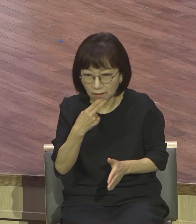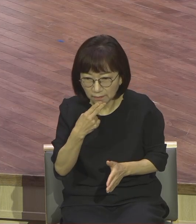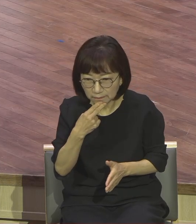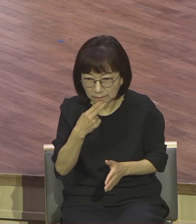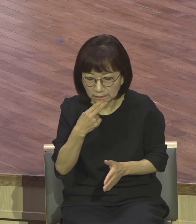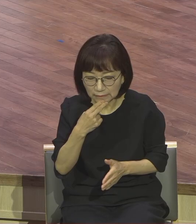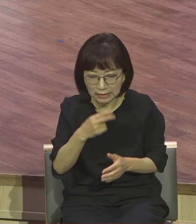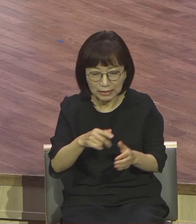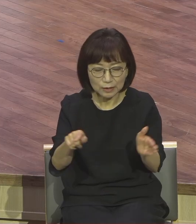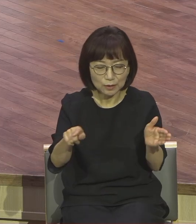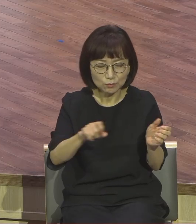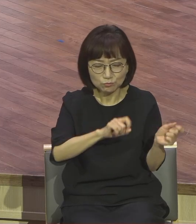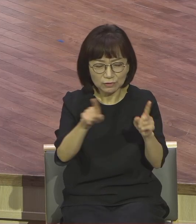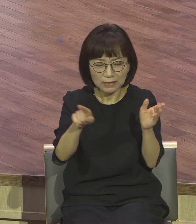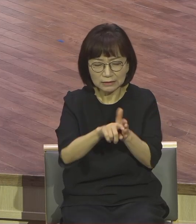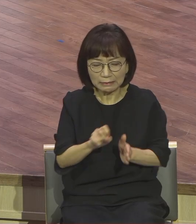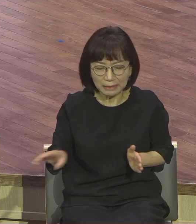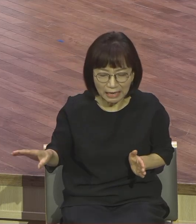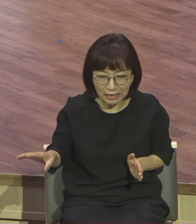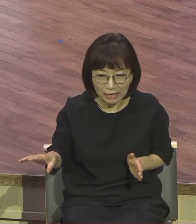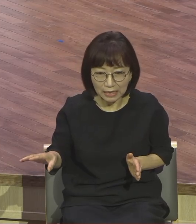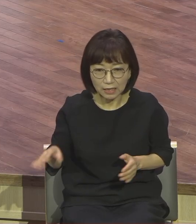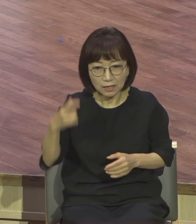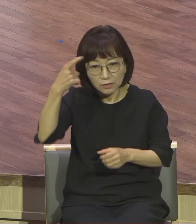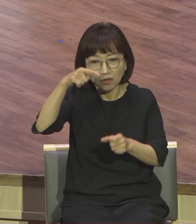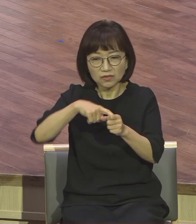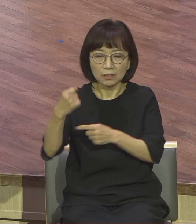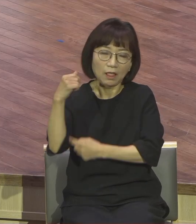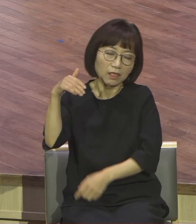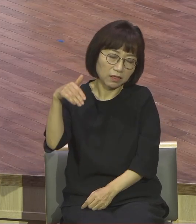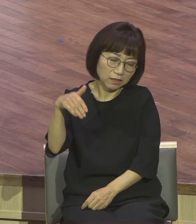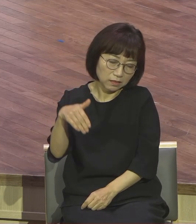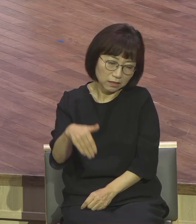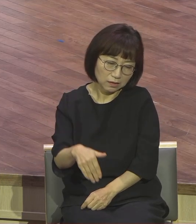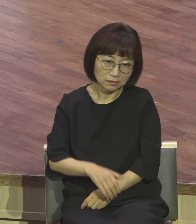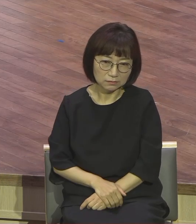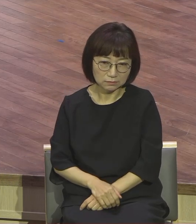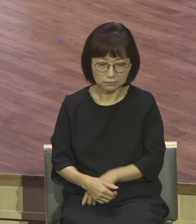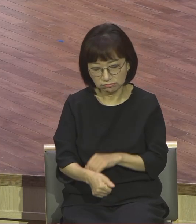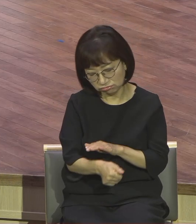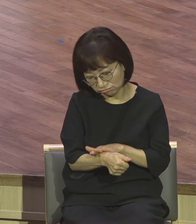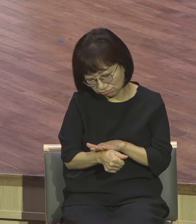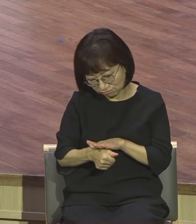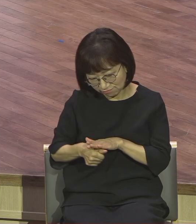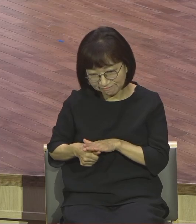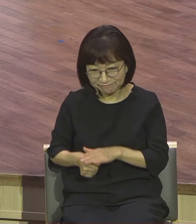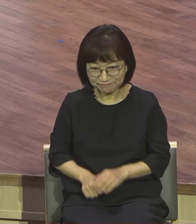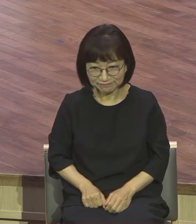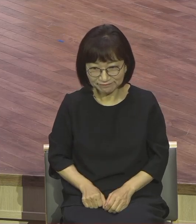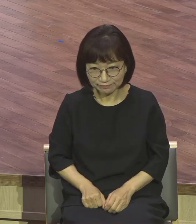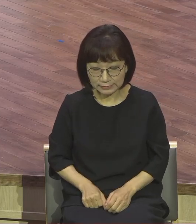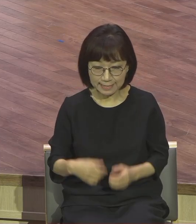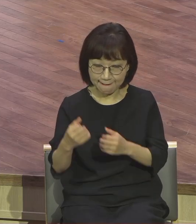때문에 힘이 없어요. 힘이 없어. 매가리가 하나도 없어. 영향력을 못 미쳐.